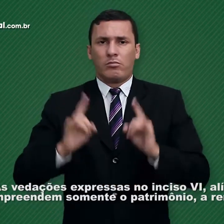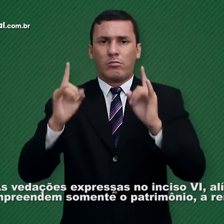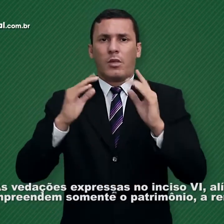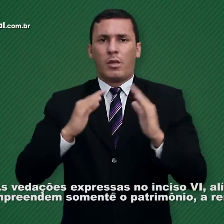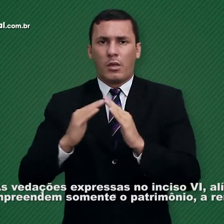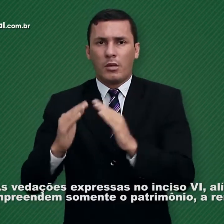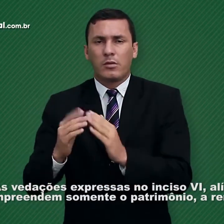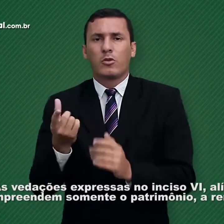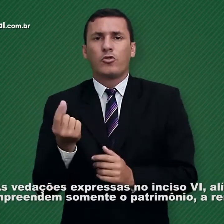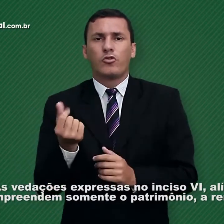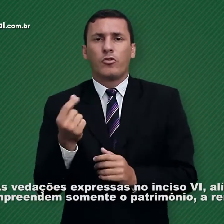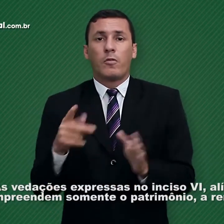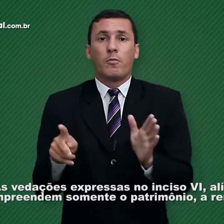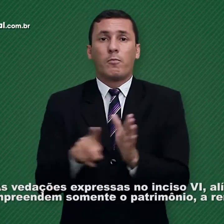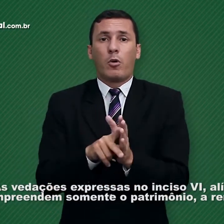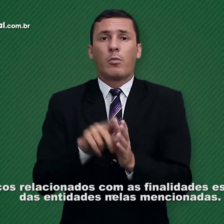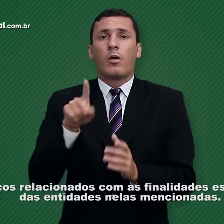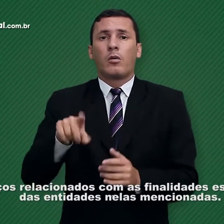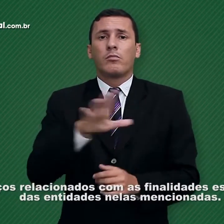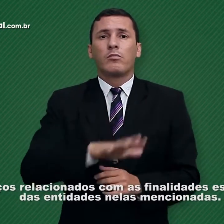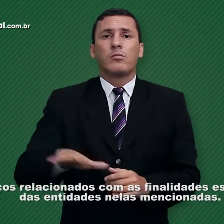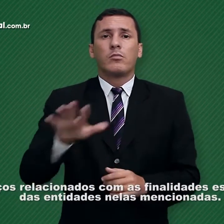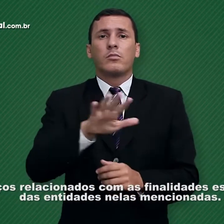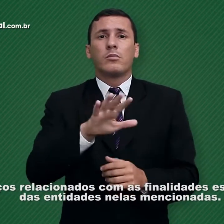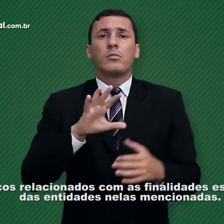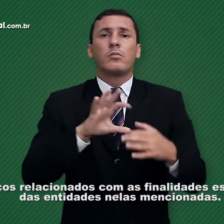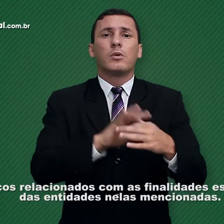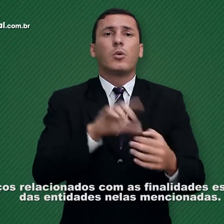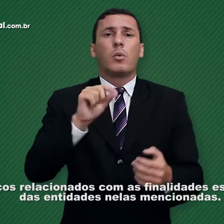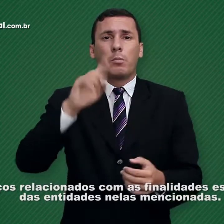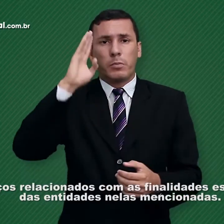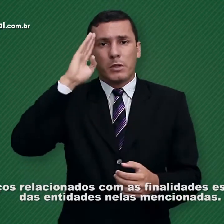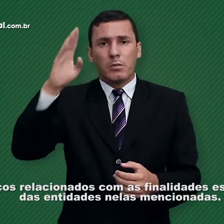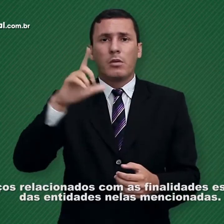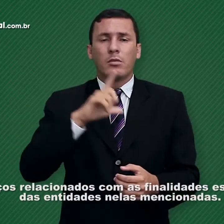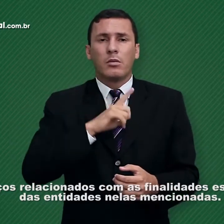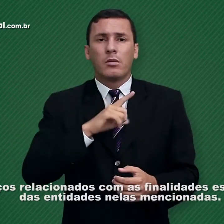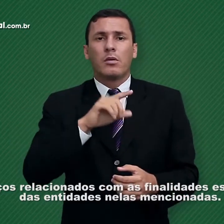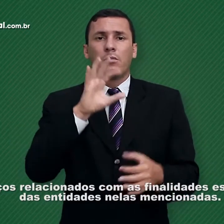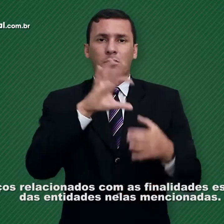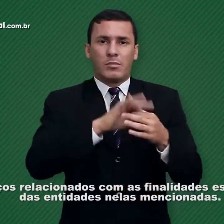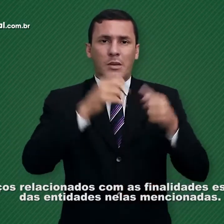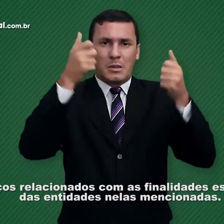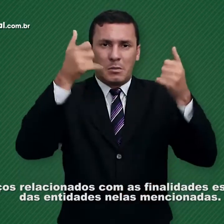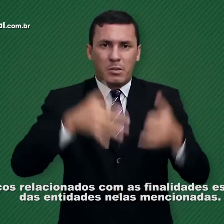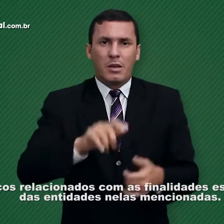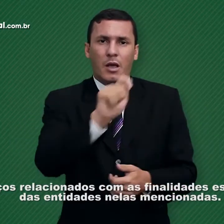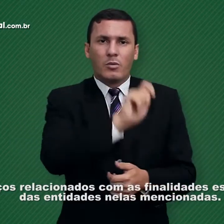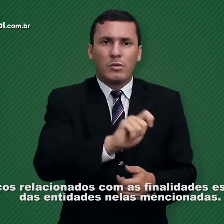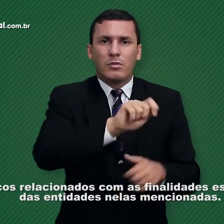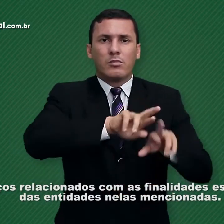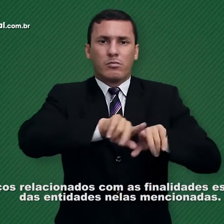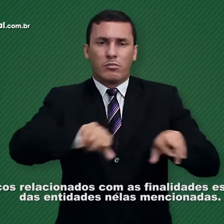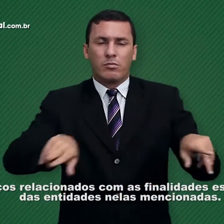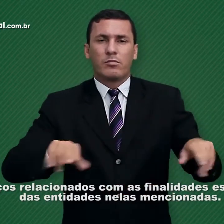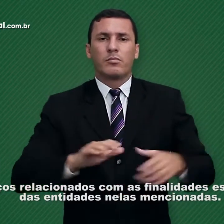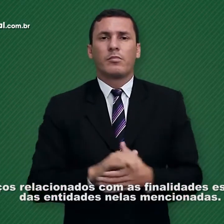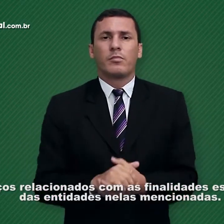patrimônio, a renda e os serviços relacionados com as finalidades essenciais das entidades nelas